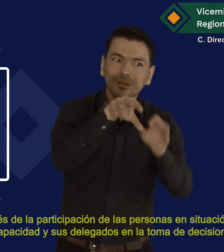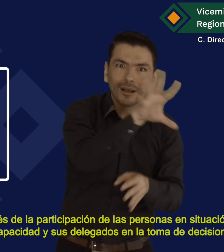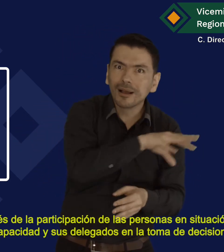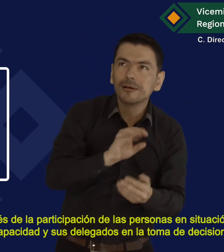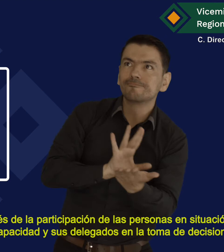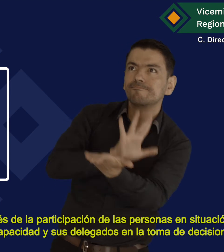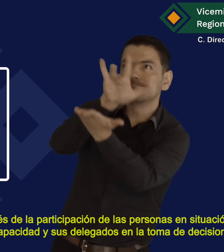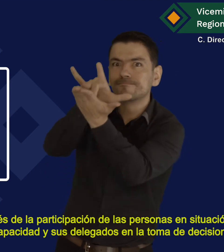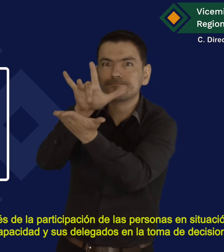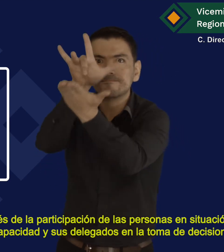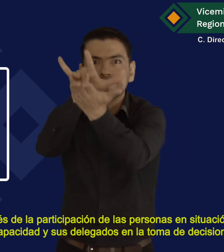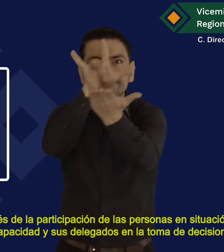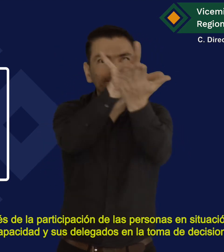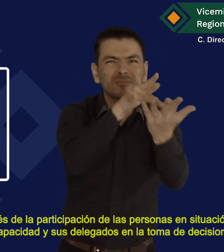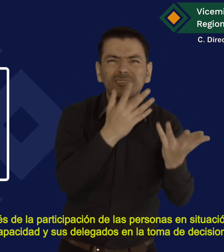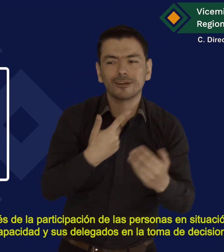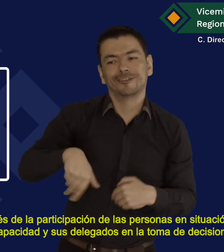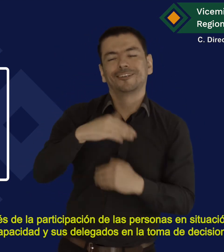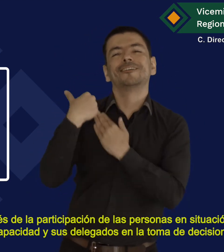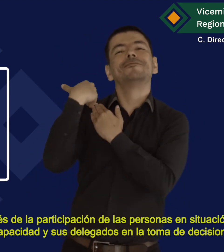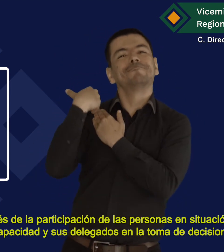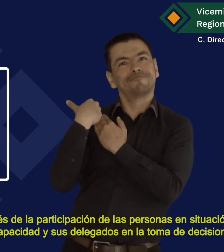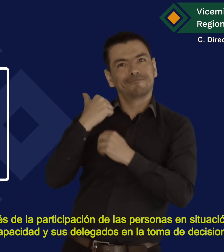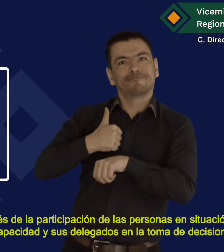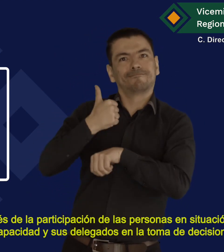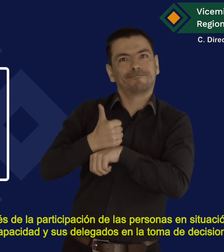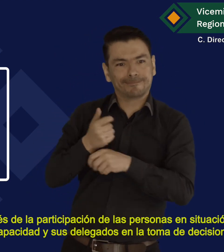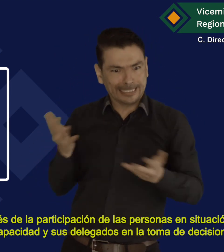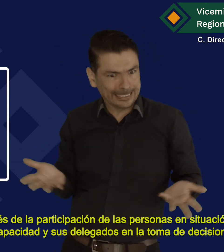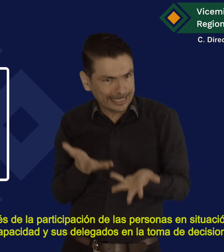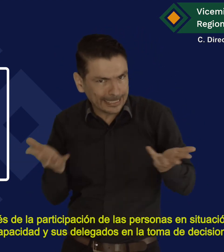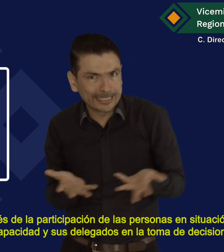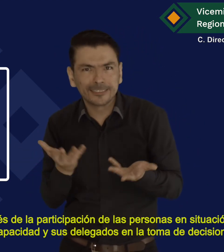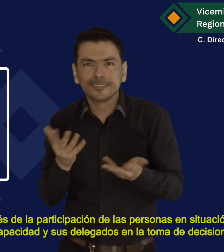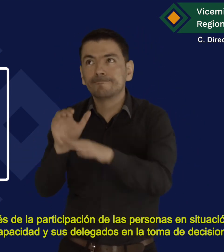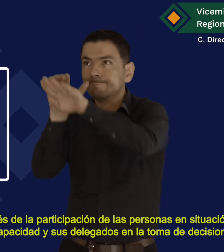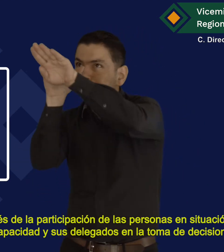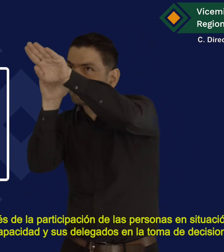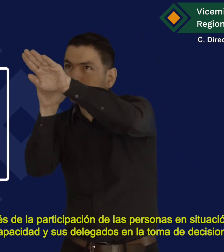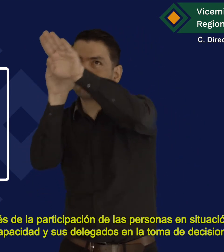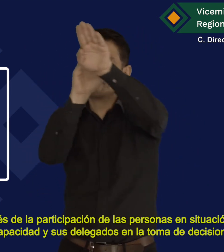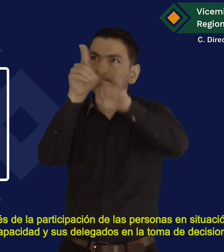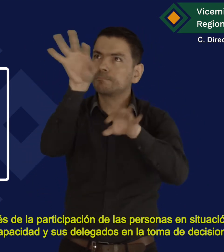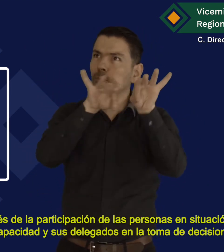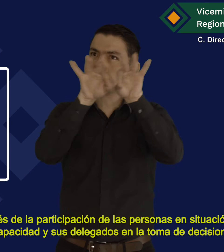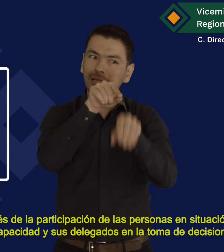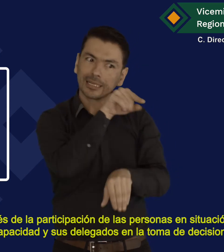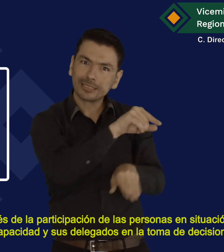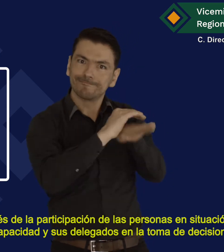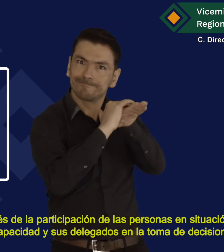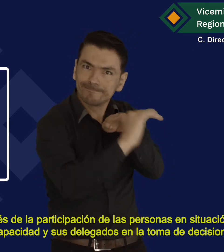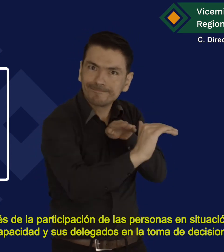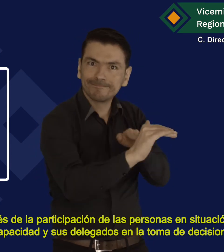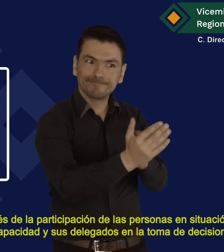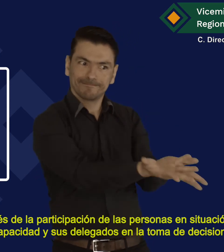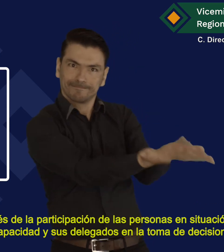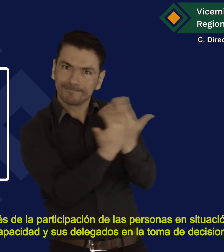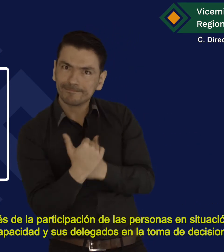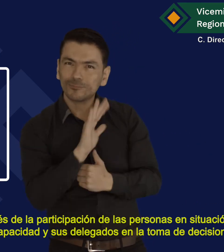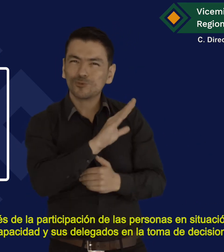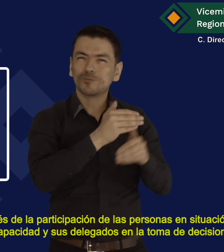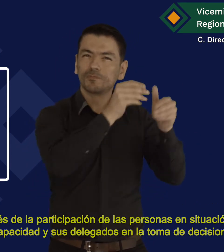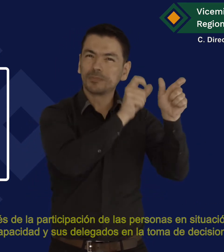A través de la participación de las personas en situación de discapacidad y sus delegados en la toma de decisiones